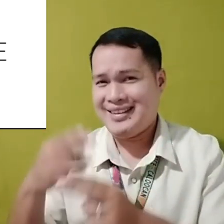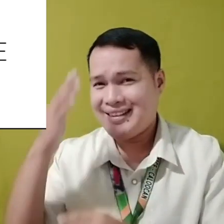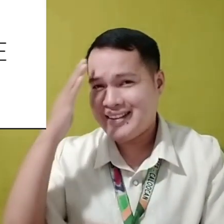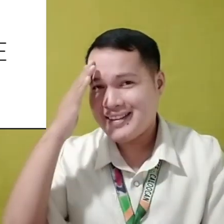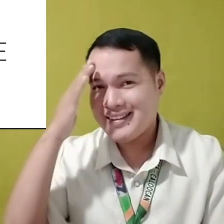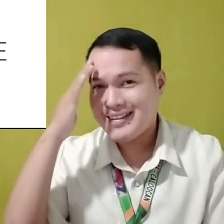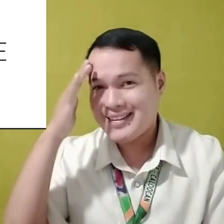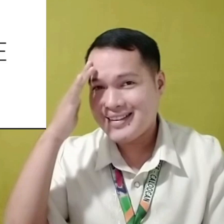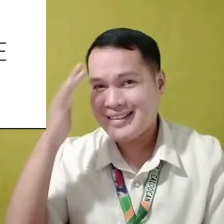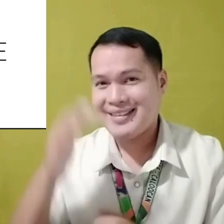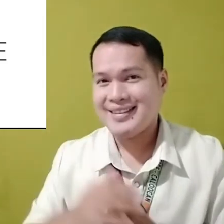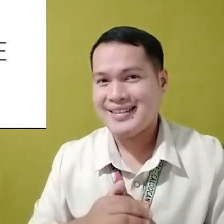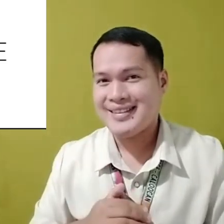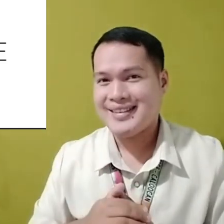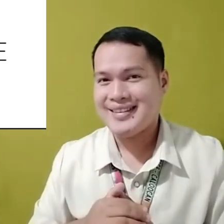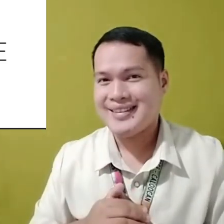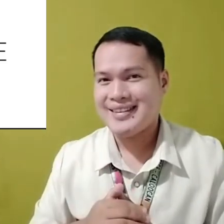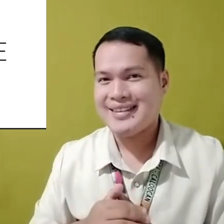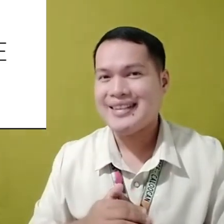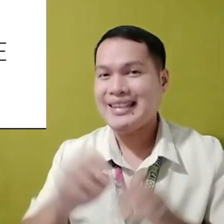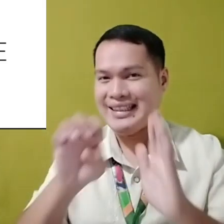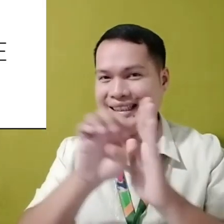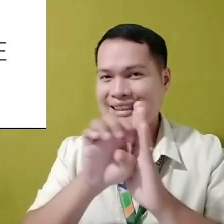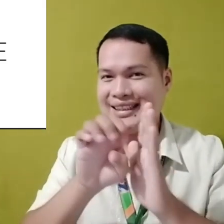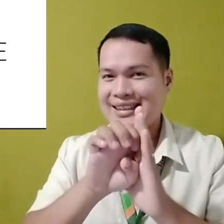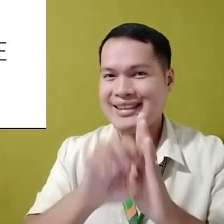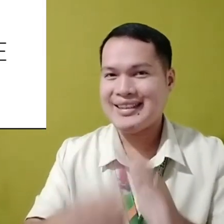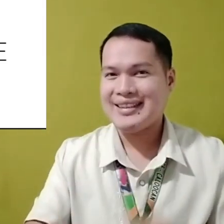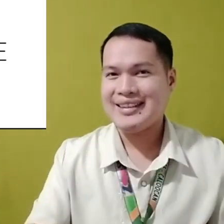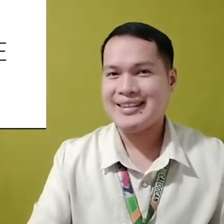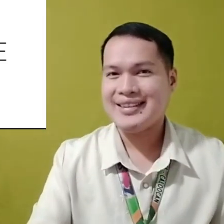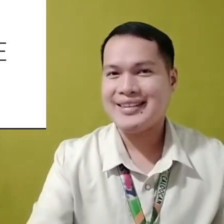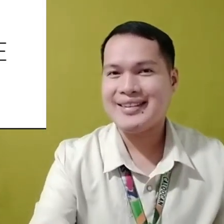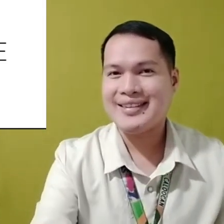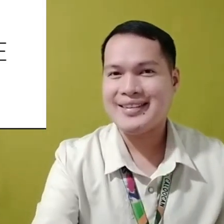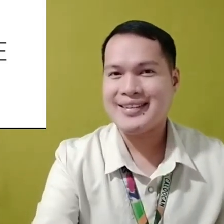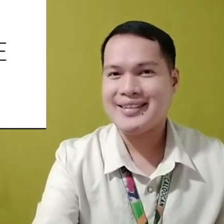Kilala niyo ba ang ilan sa kanila? Magbigay tayo ng halimbawa